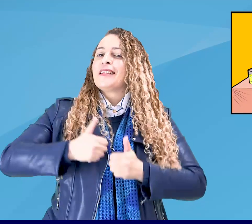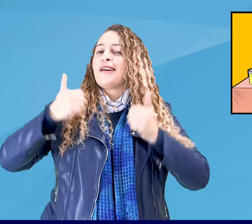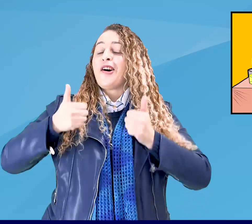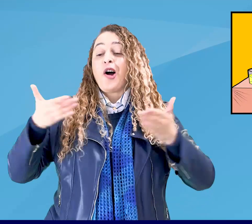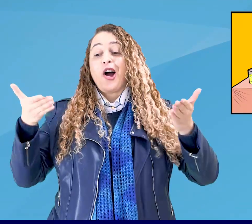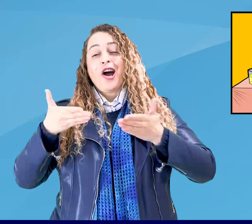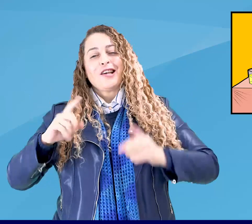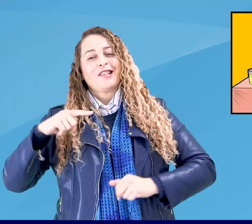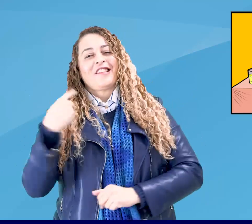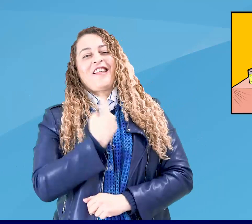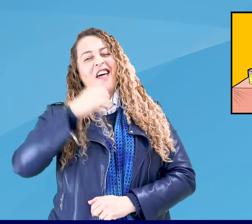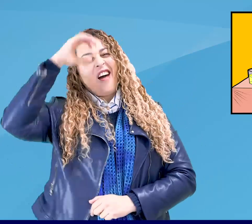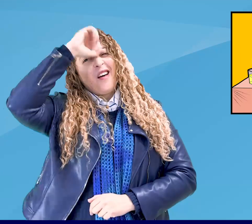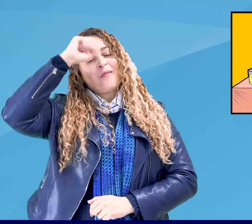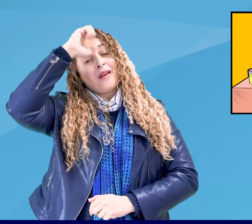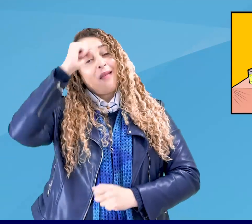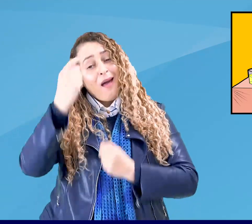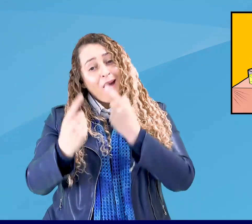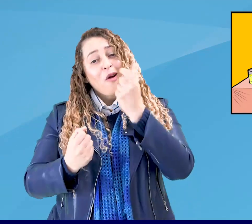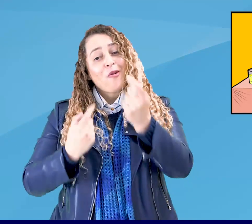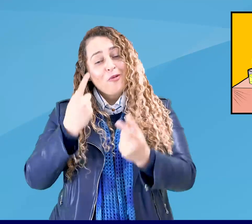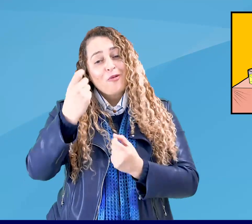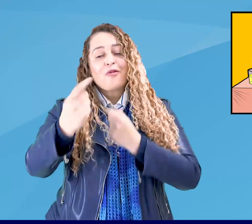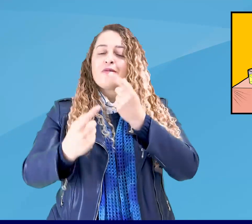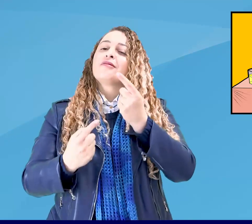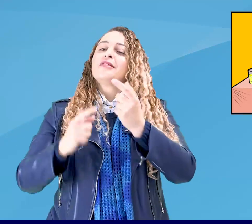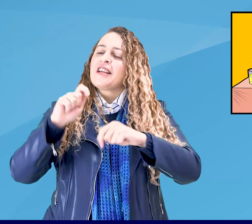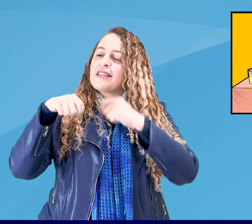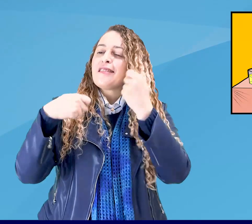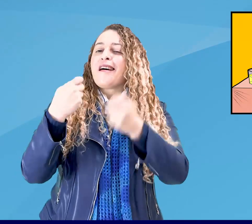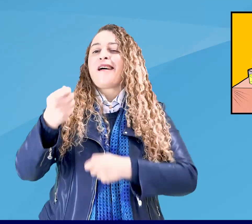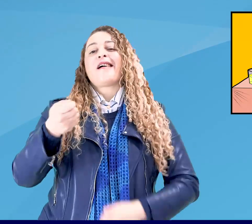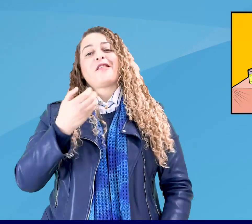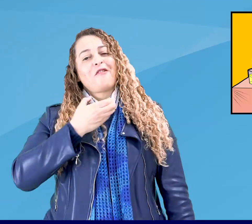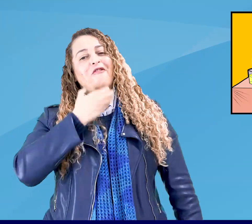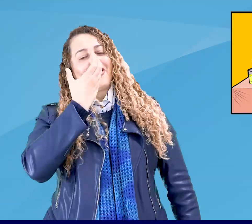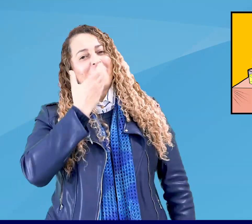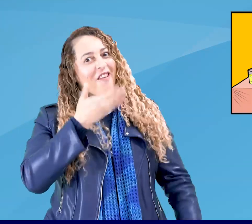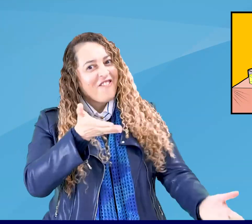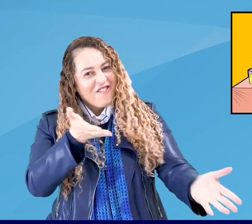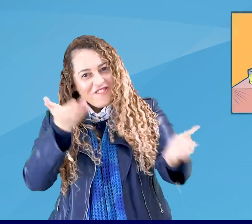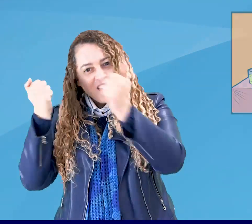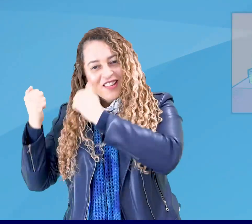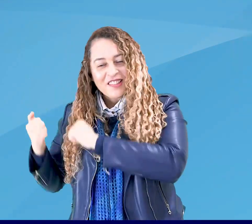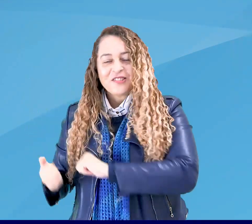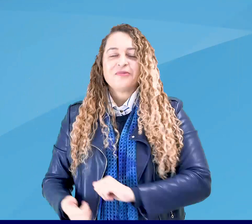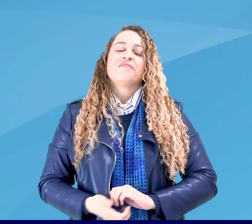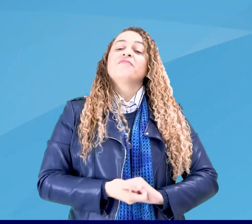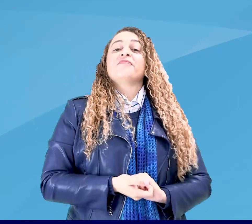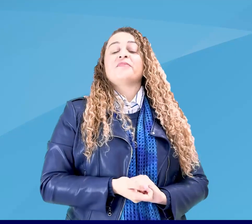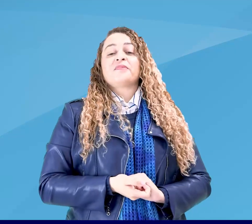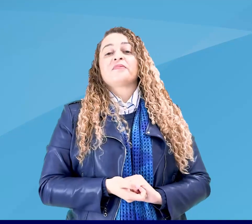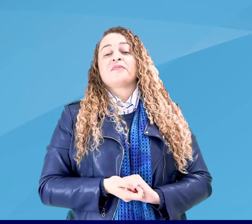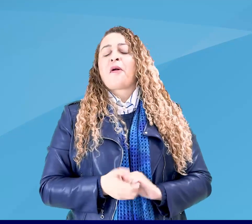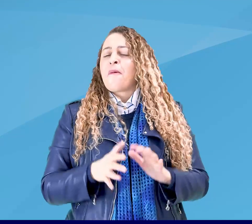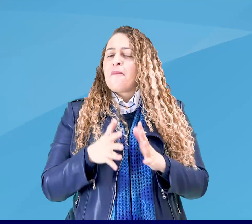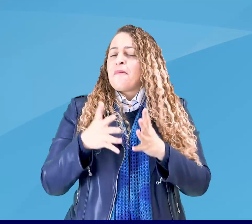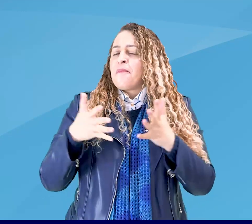vamos aprender os sinais de algumas frutas. Vamos lá? Bom, o